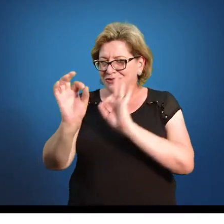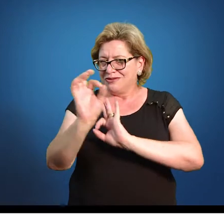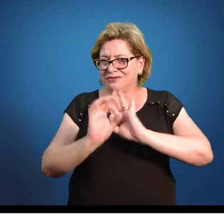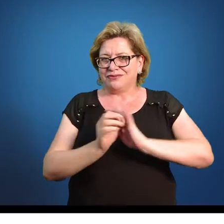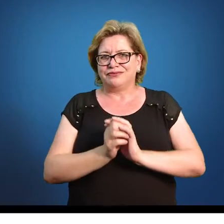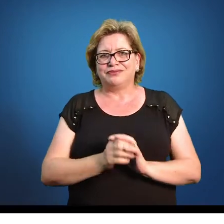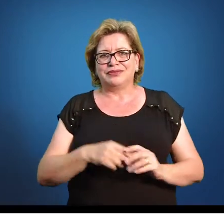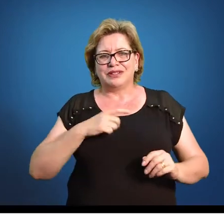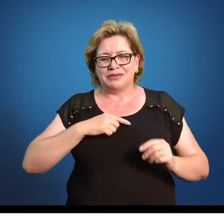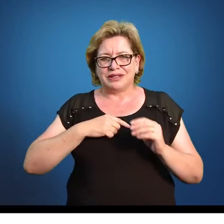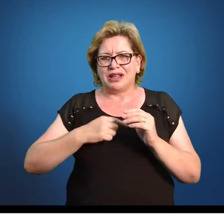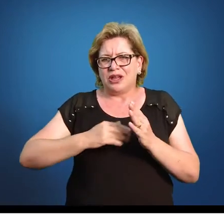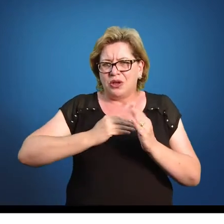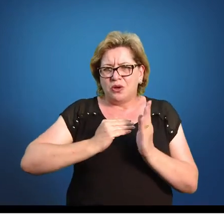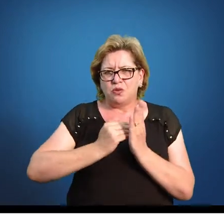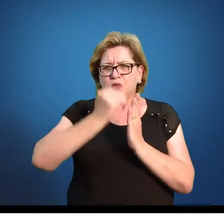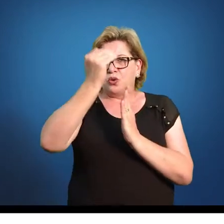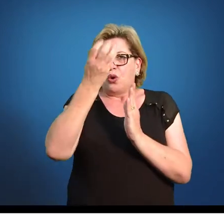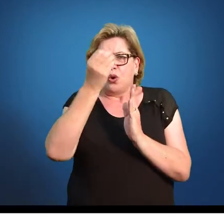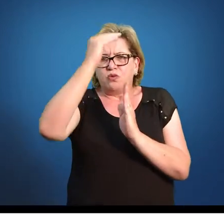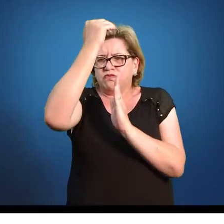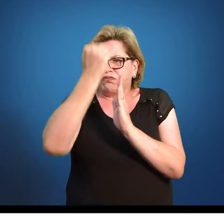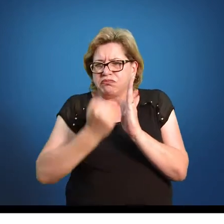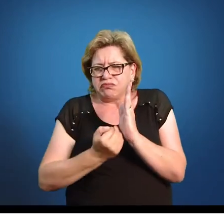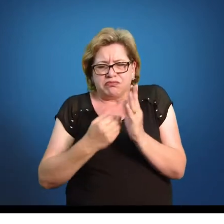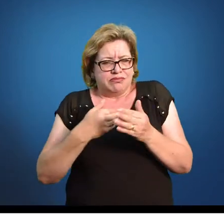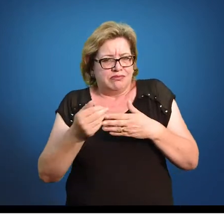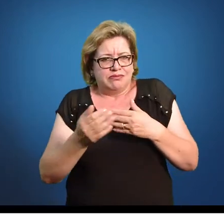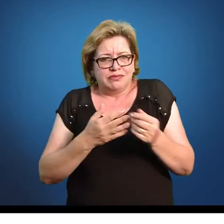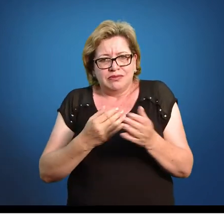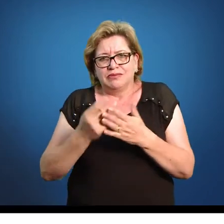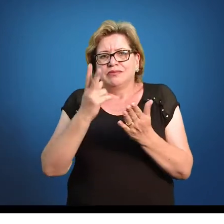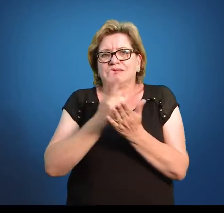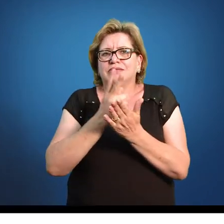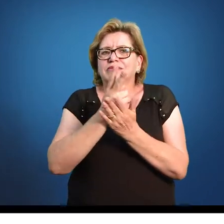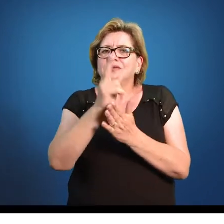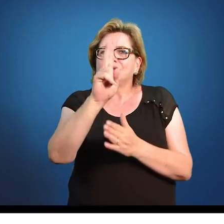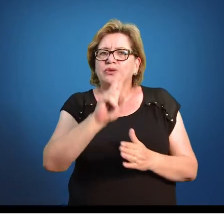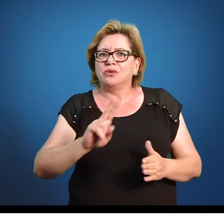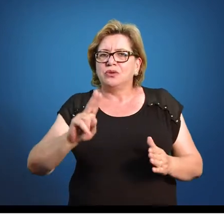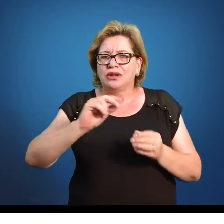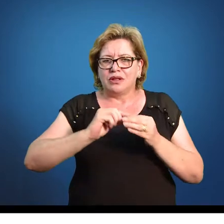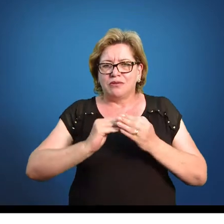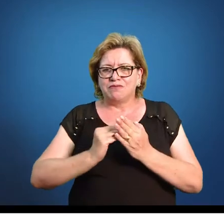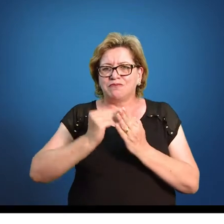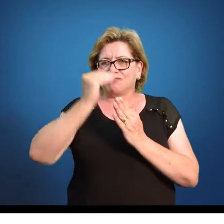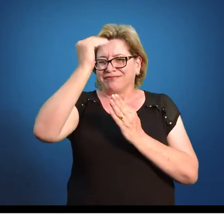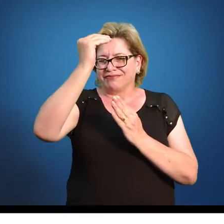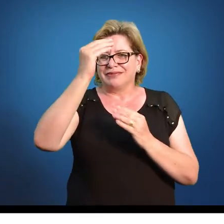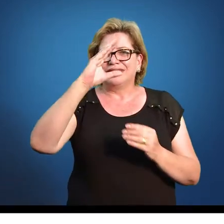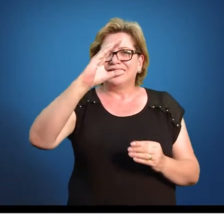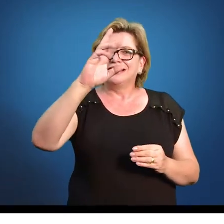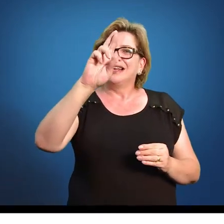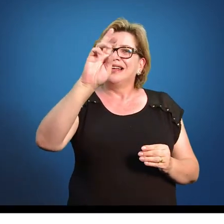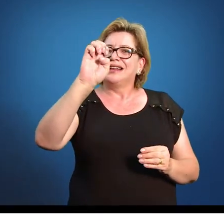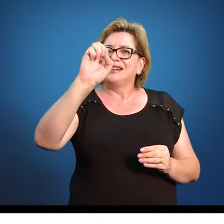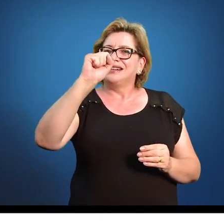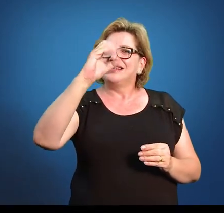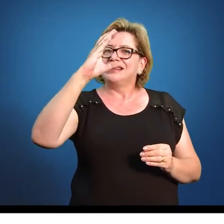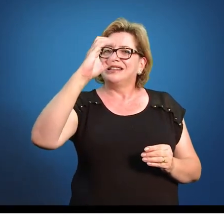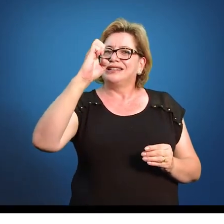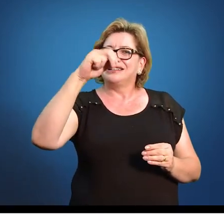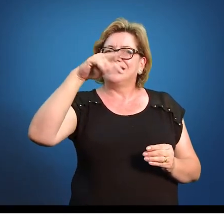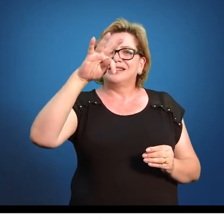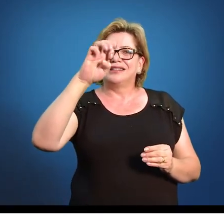A ordem tem que ser crescente, decrescente, isso é indiferente. Geralmente a gente usa a ordem crescente, que é o mais comum de se trabalhar.